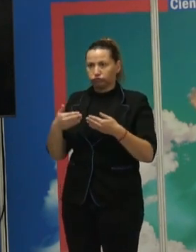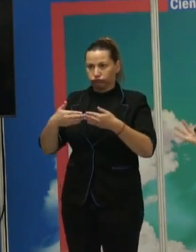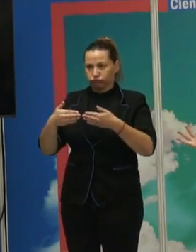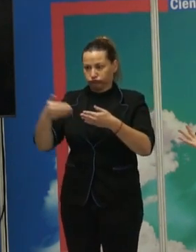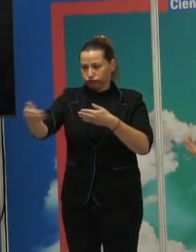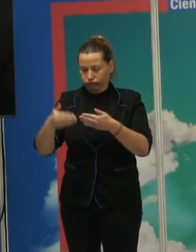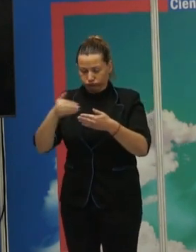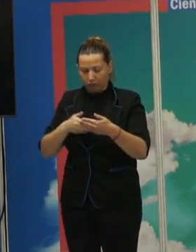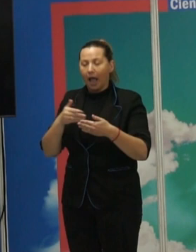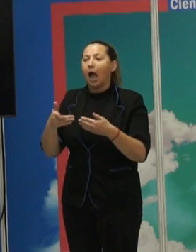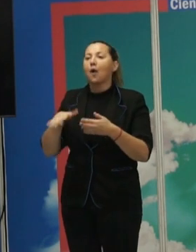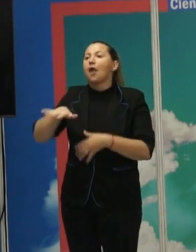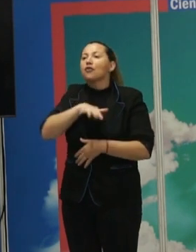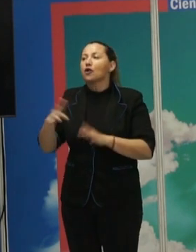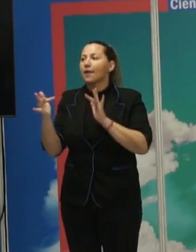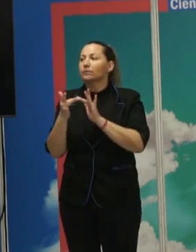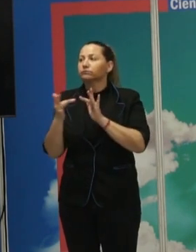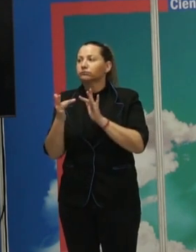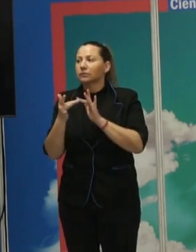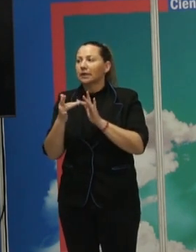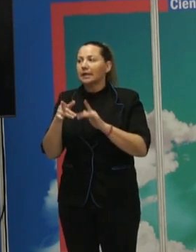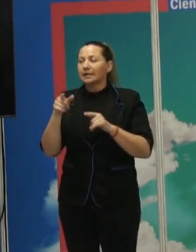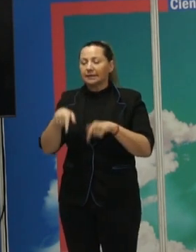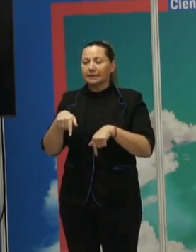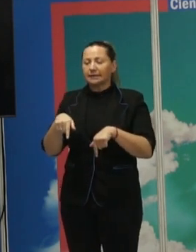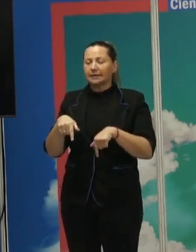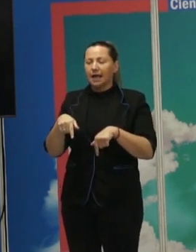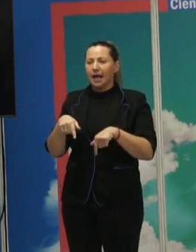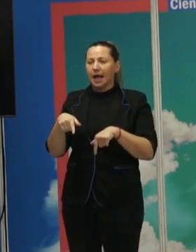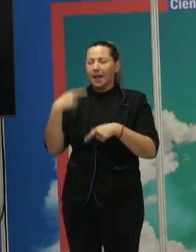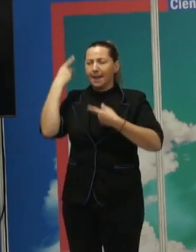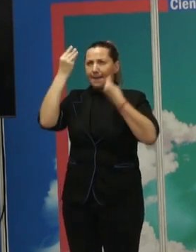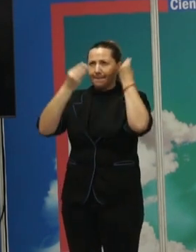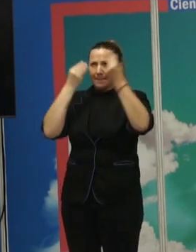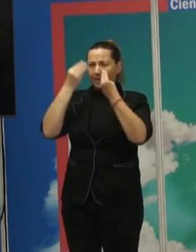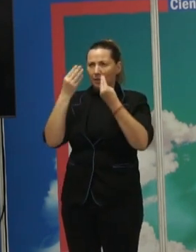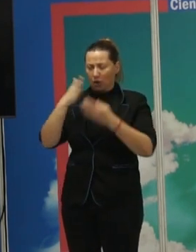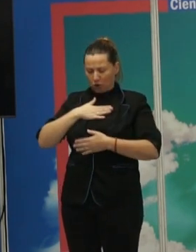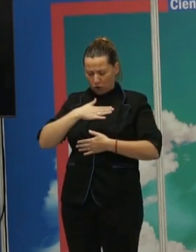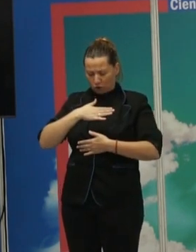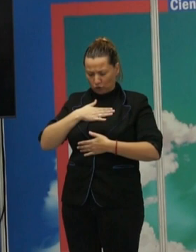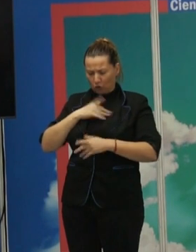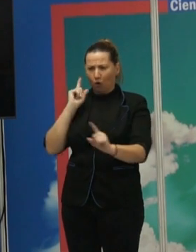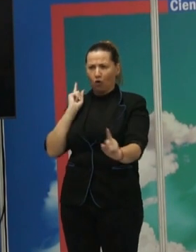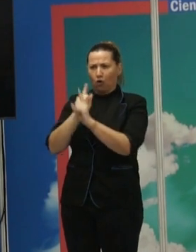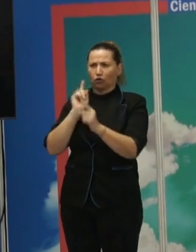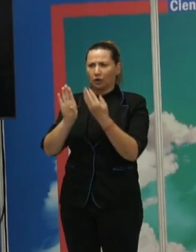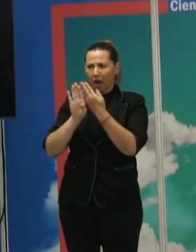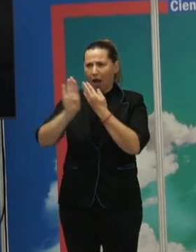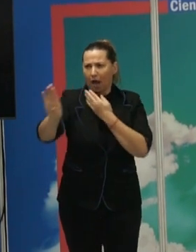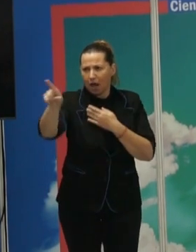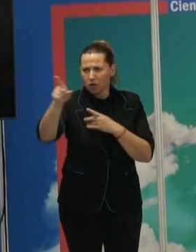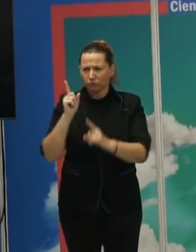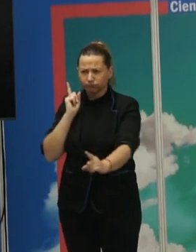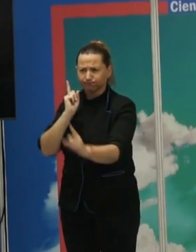paisaje de interacción. Y ahí se crea esa imagen de nosotros frente a los otros, y generalmente eso lleva